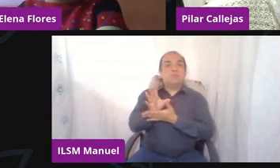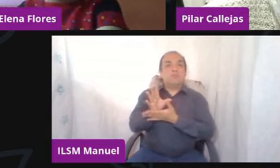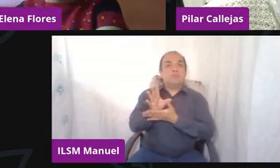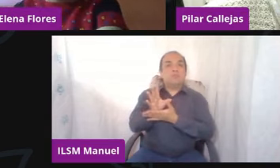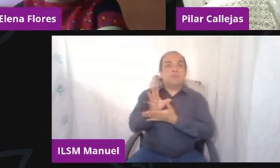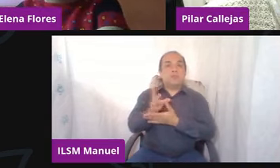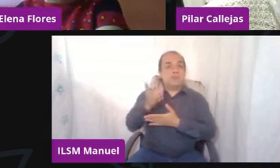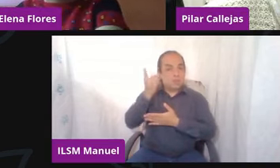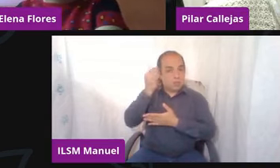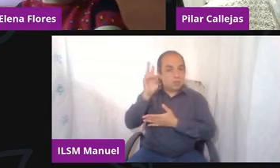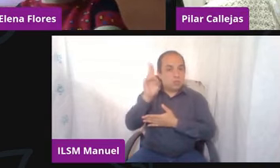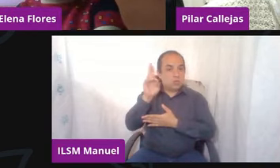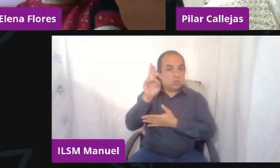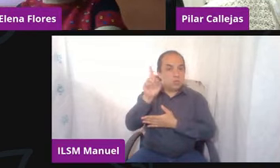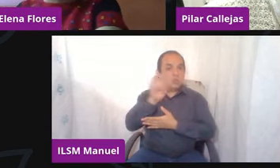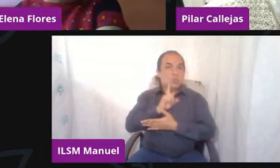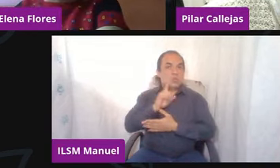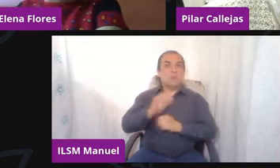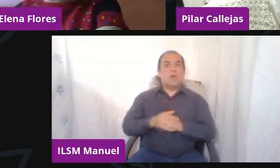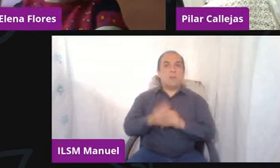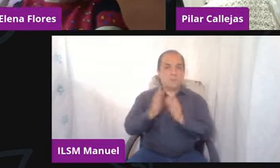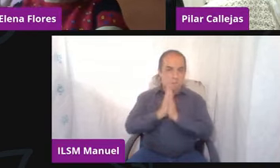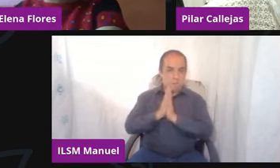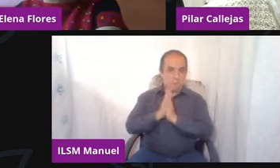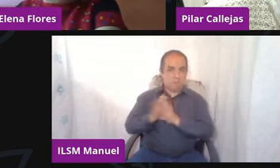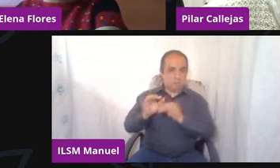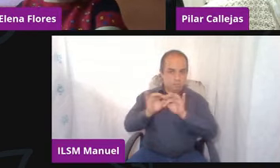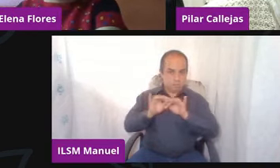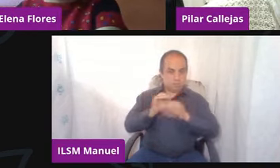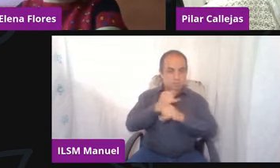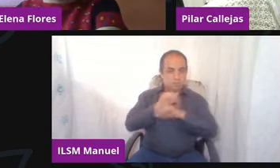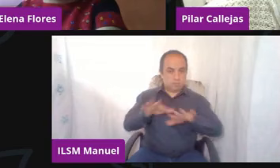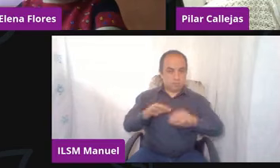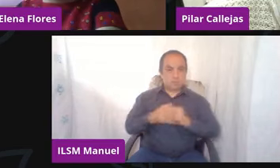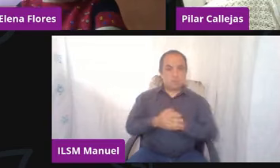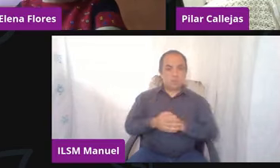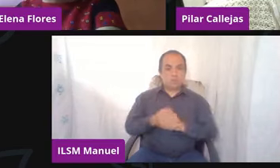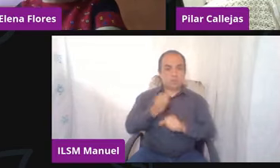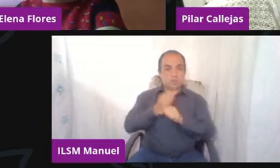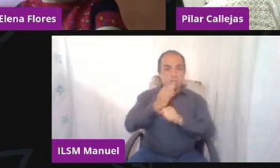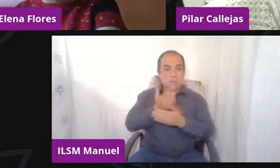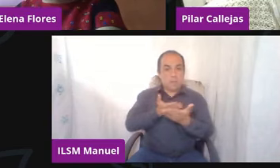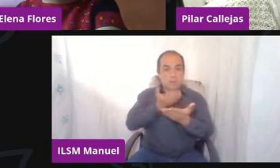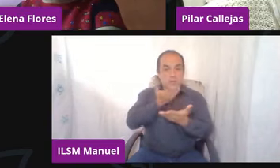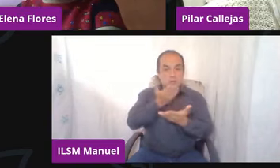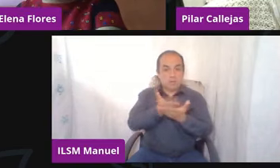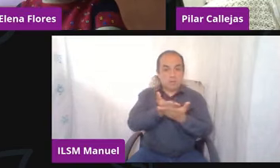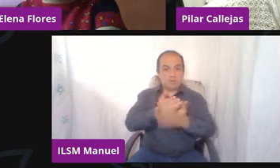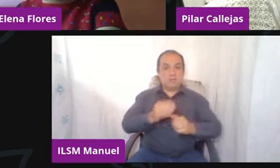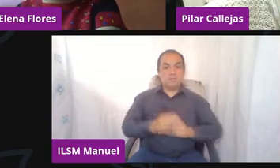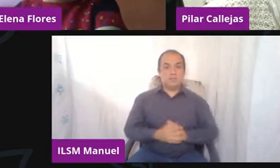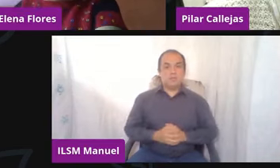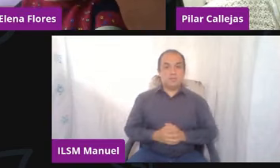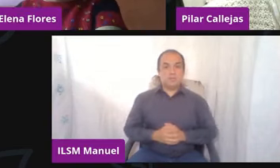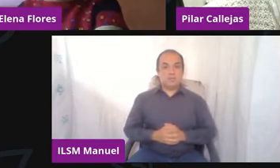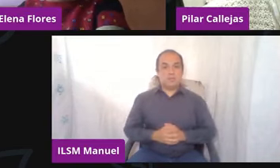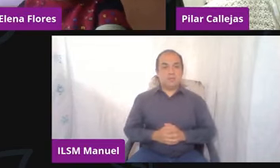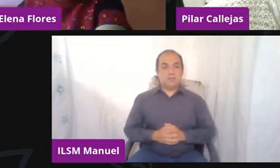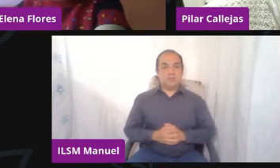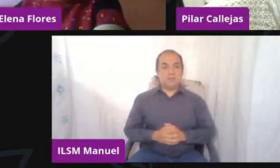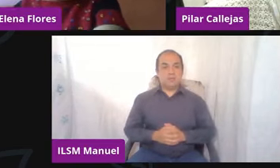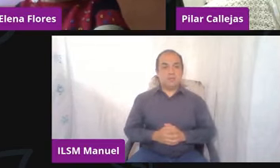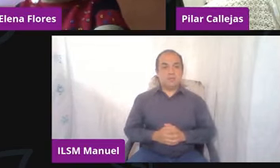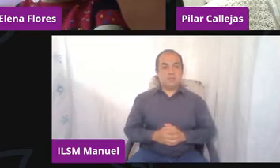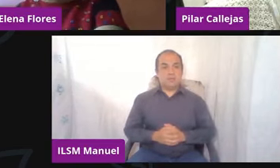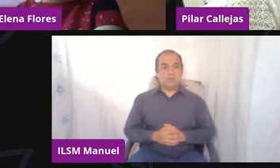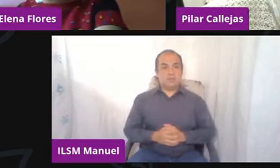datos de la doctora si son tan amables para que bueno, vayamos ya proponiendo una asistencia, dice